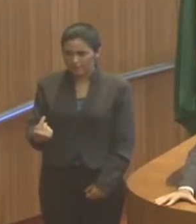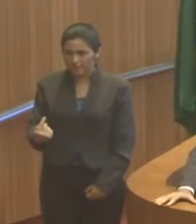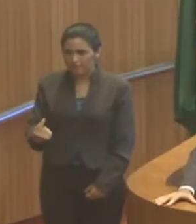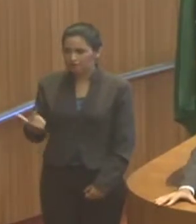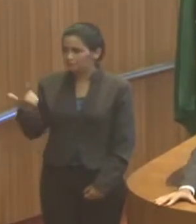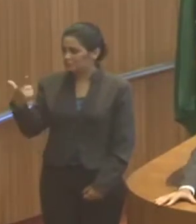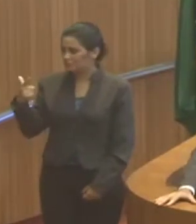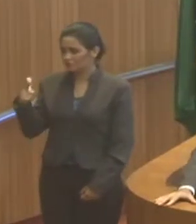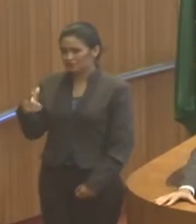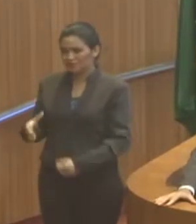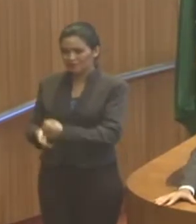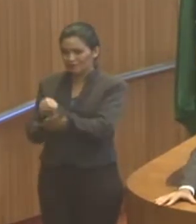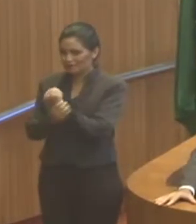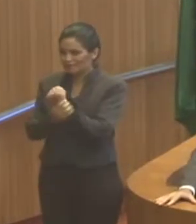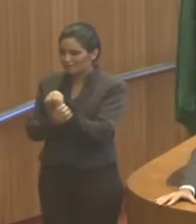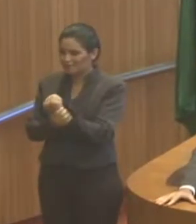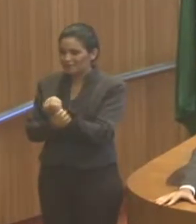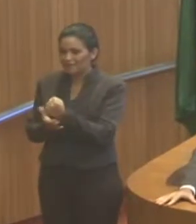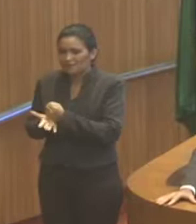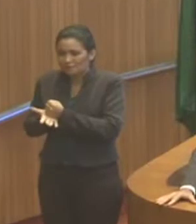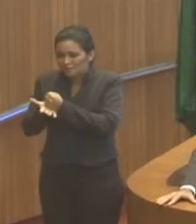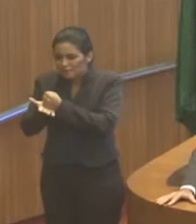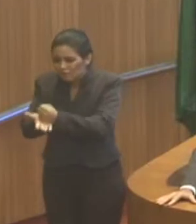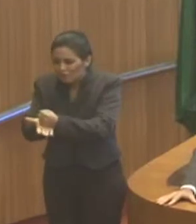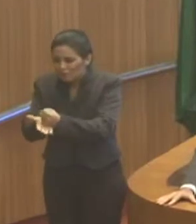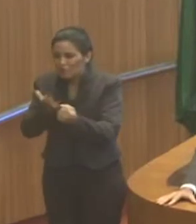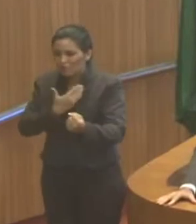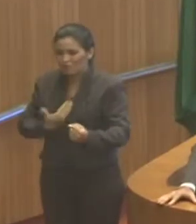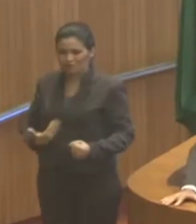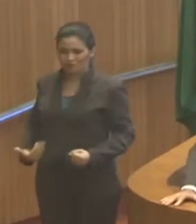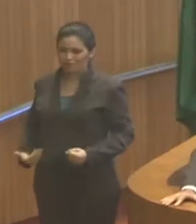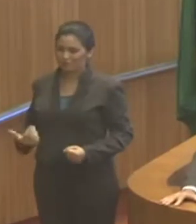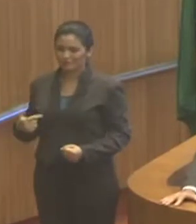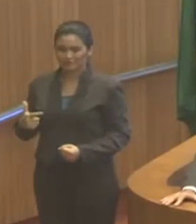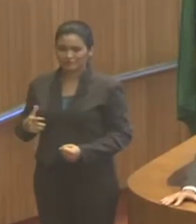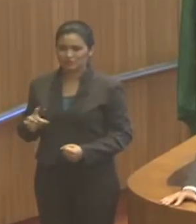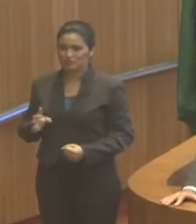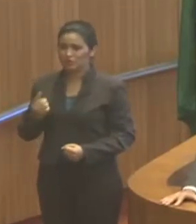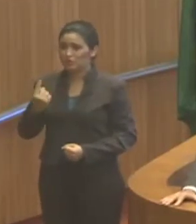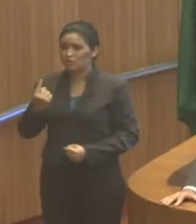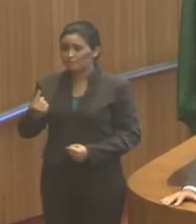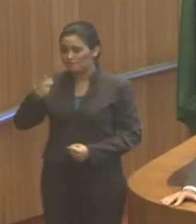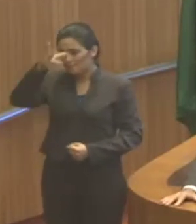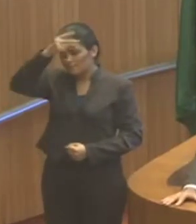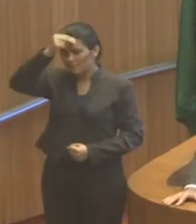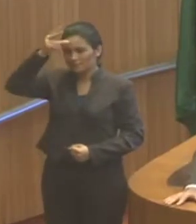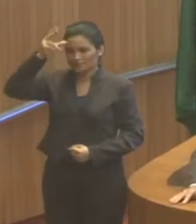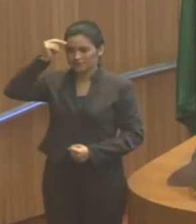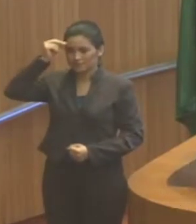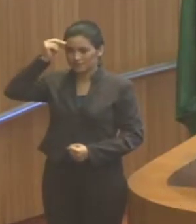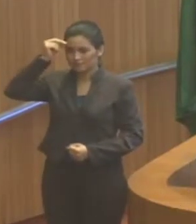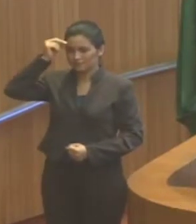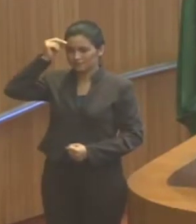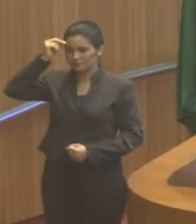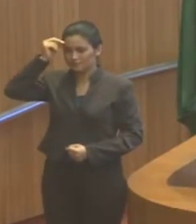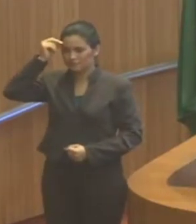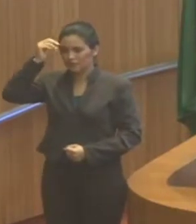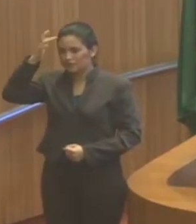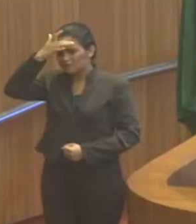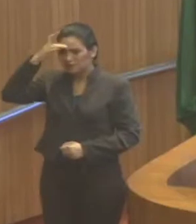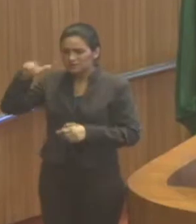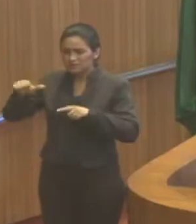governo, apenas com o apoio de uma prefeitura, com a classe trabalhadora,